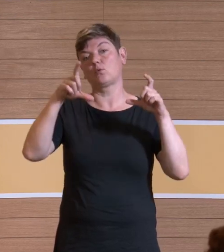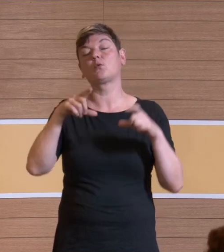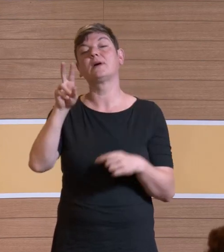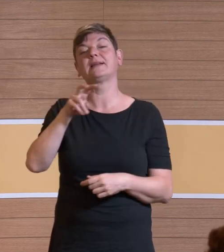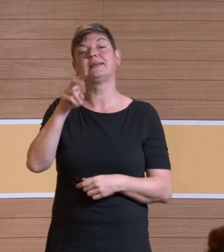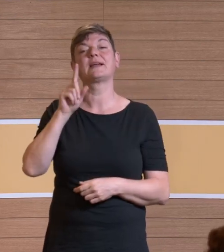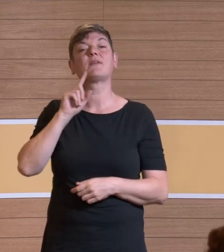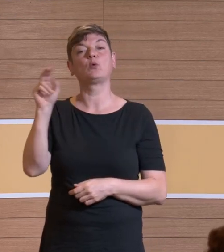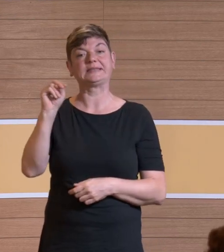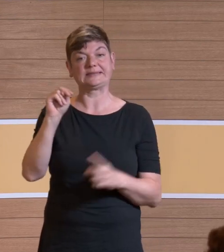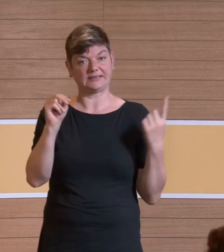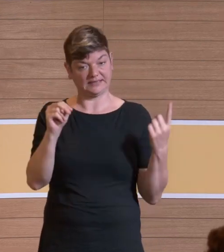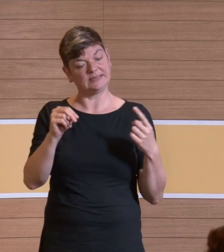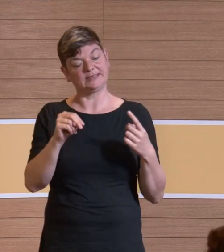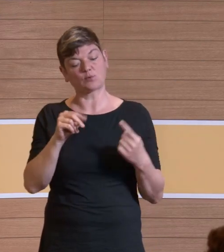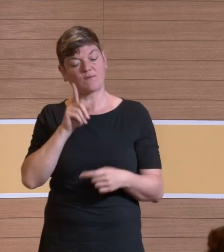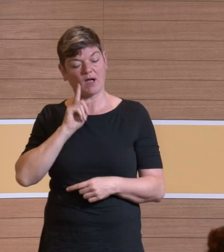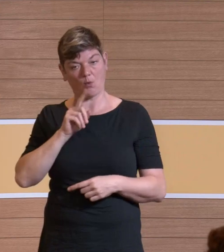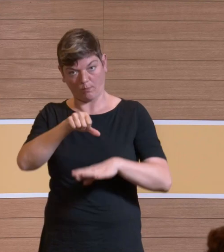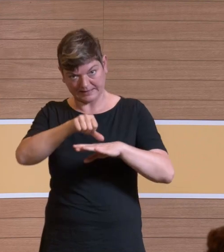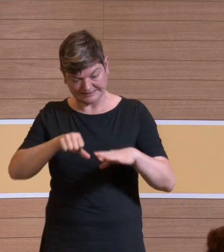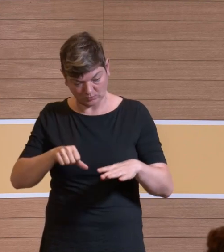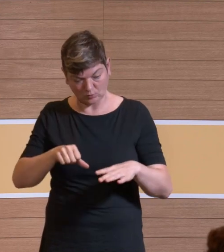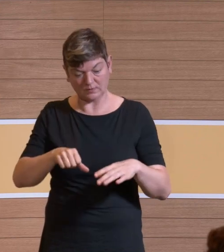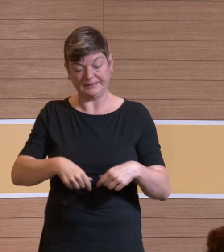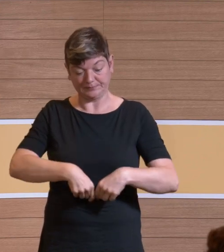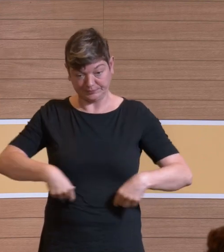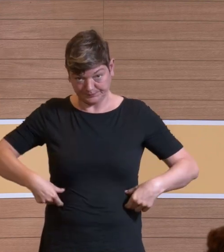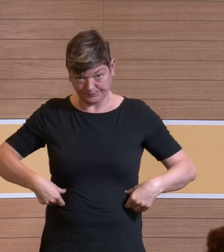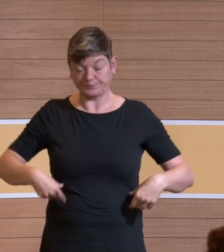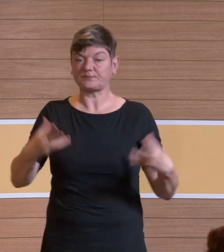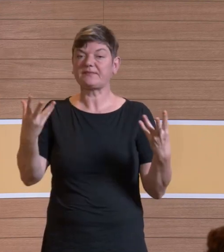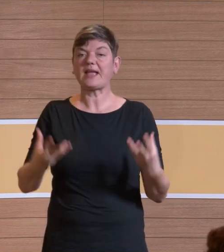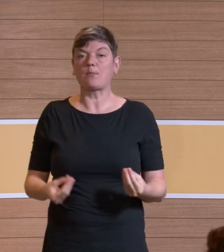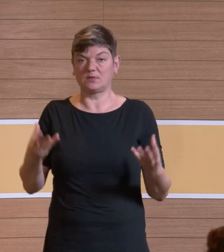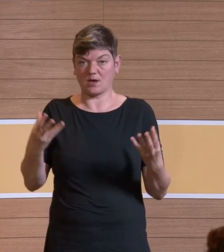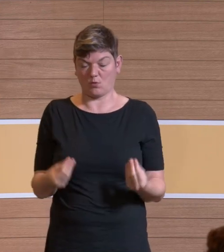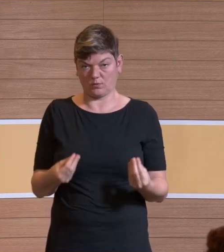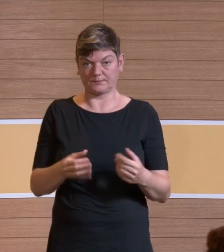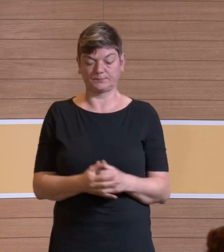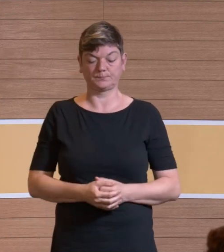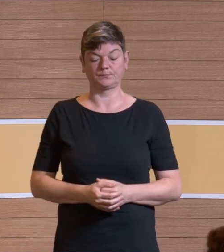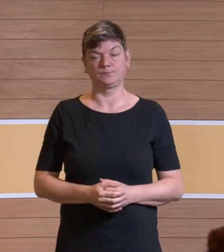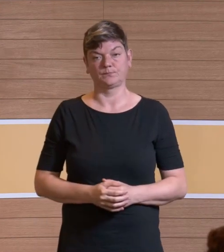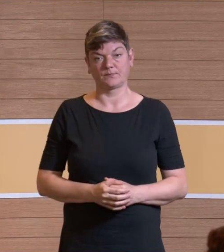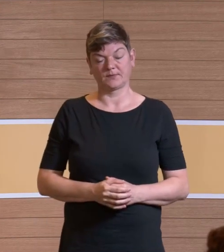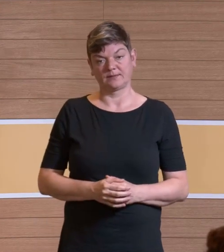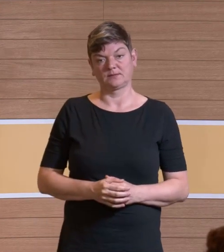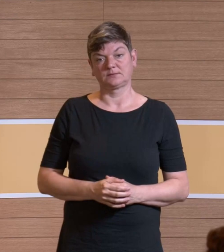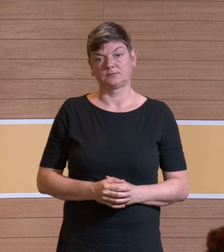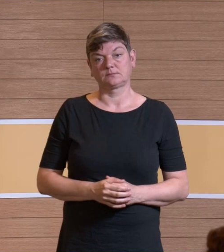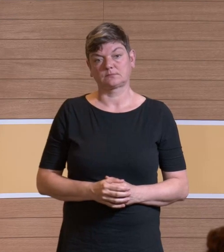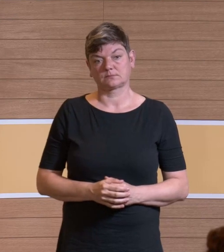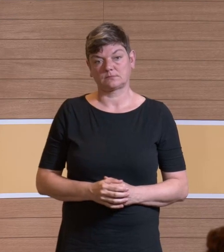Niszeri sieht man diese junge Dame mit dem violetten Hütchen. Die hat so einen Gurt in waagerechter Form, wo